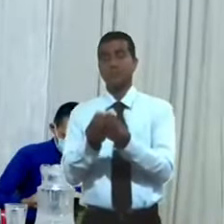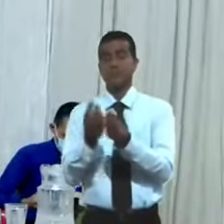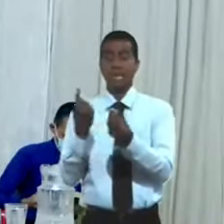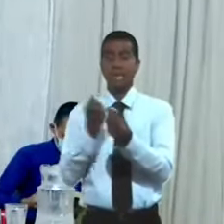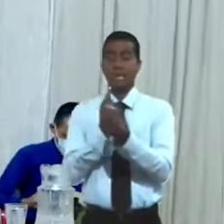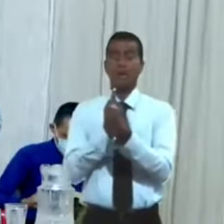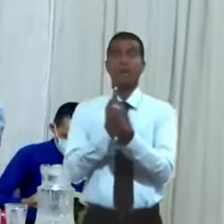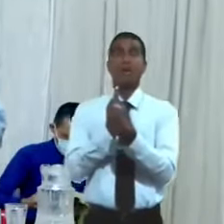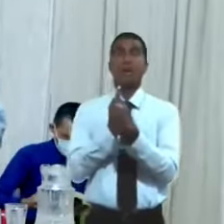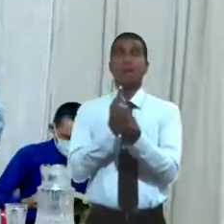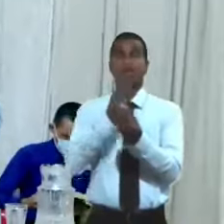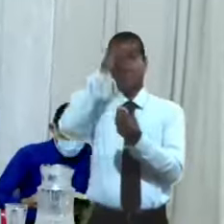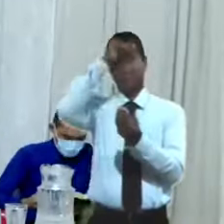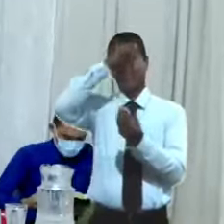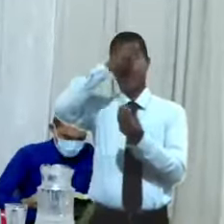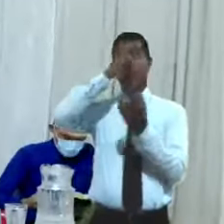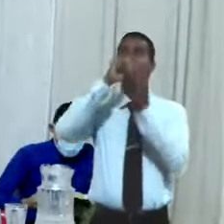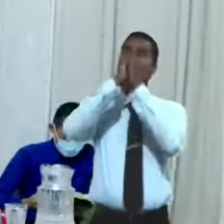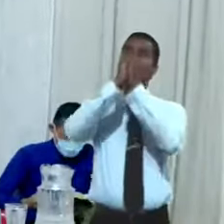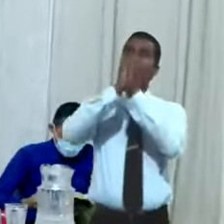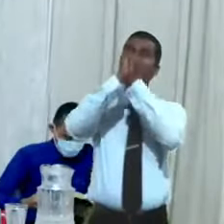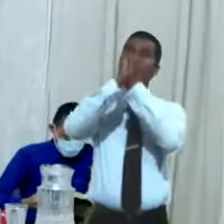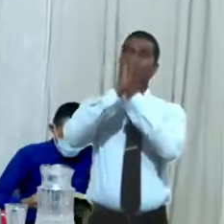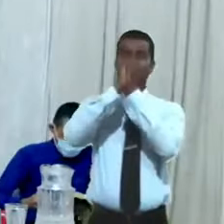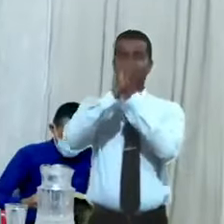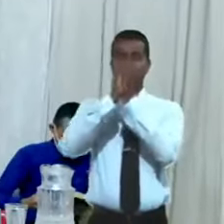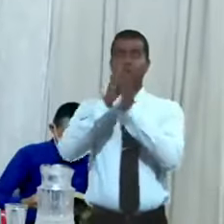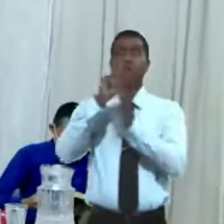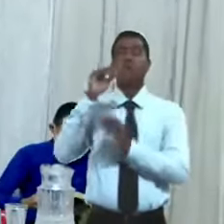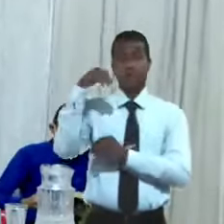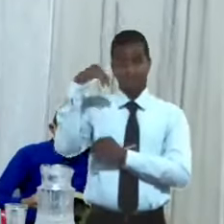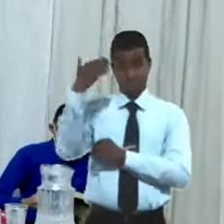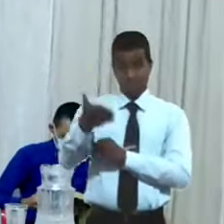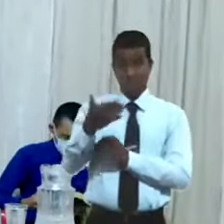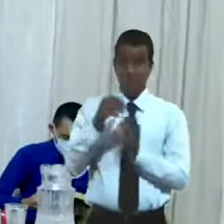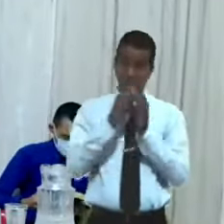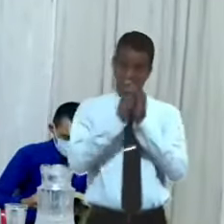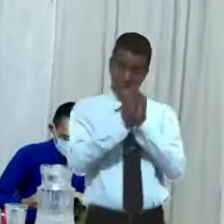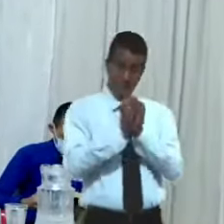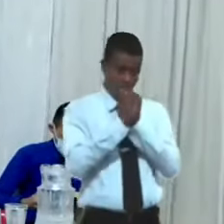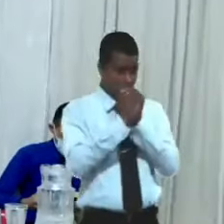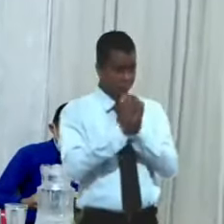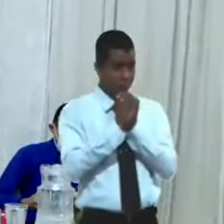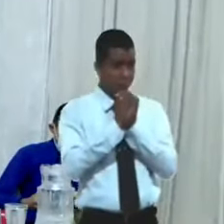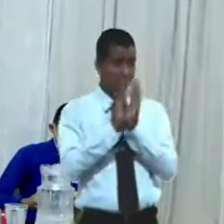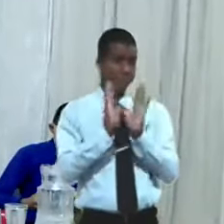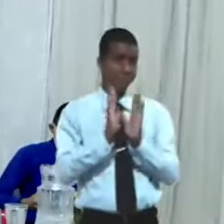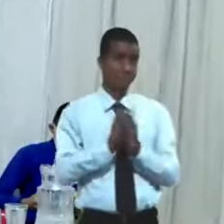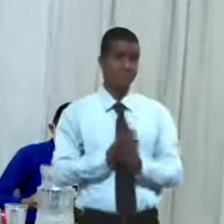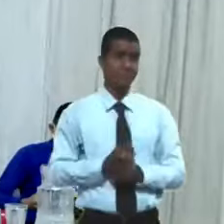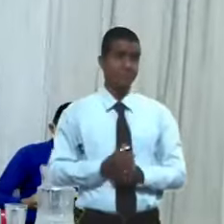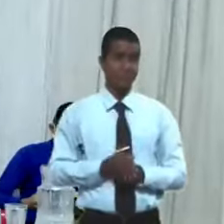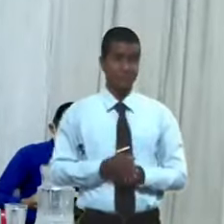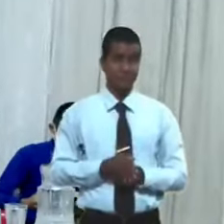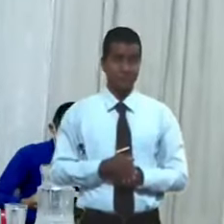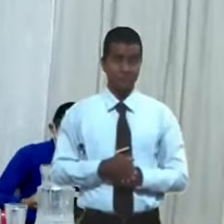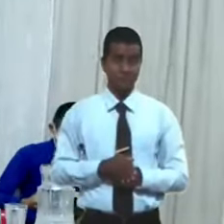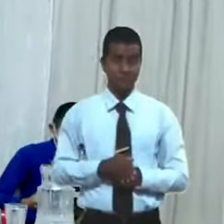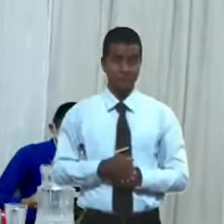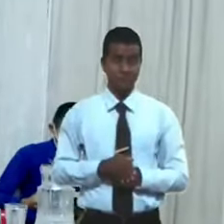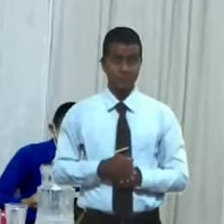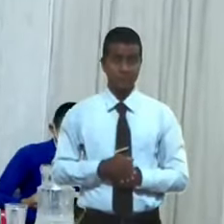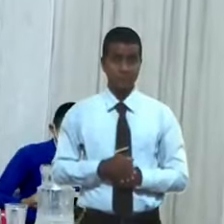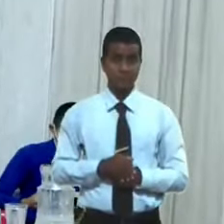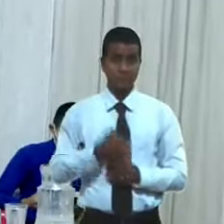Dios. Y después de haber adorado, usted va a encontrar eso desde el capítulo 6